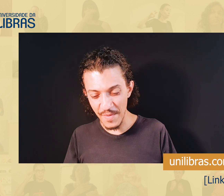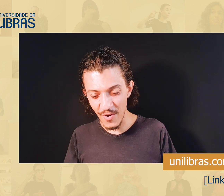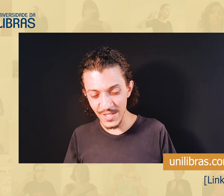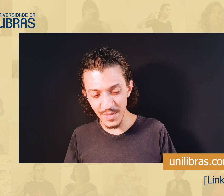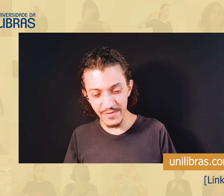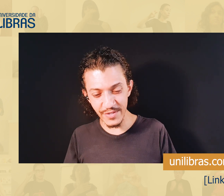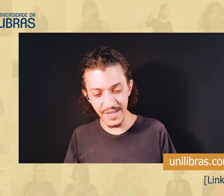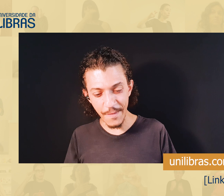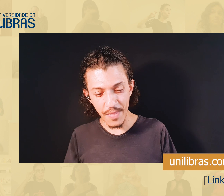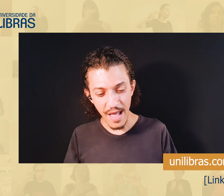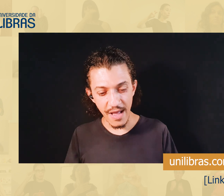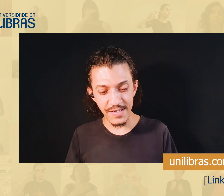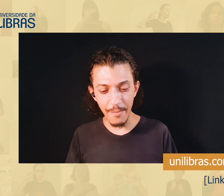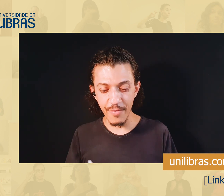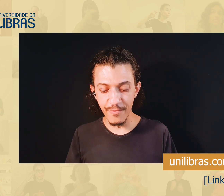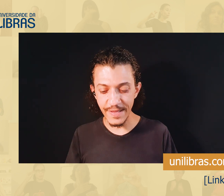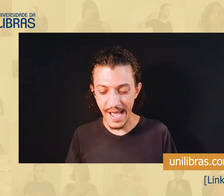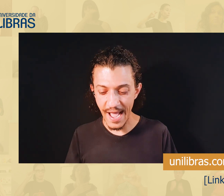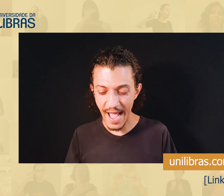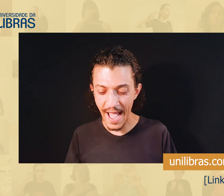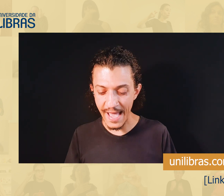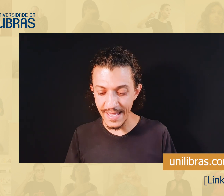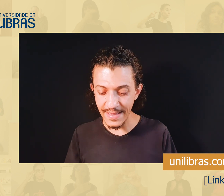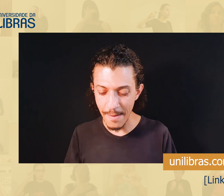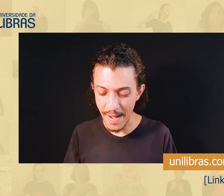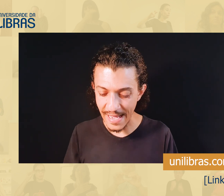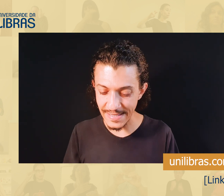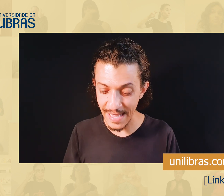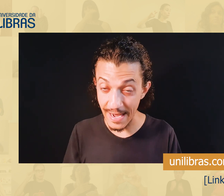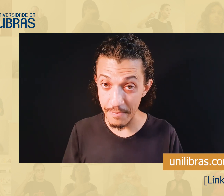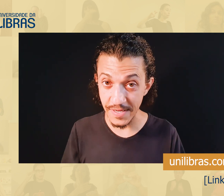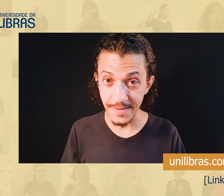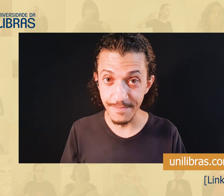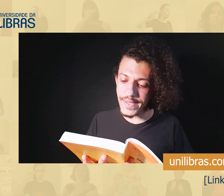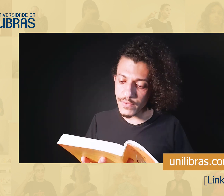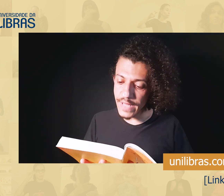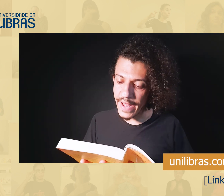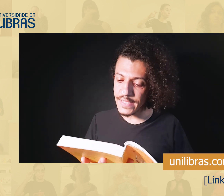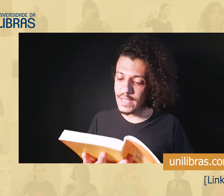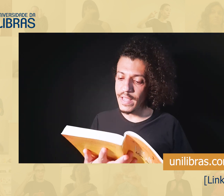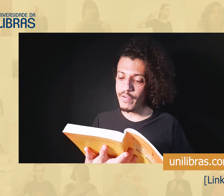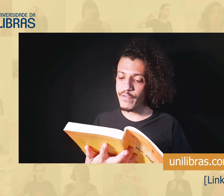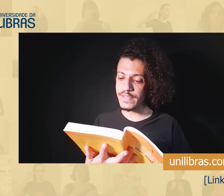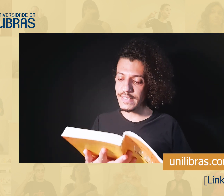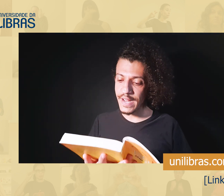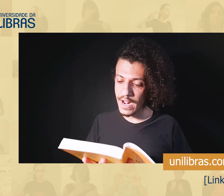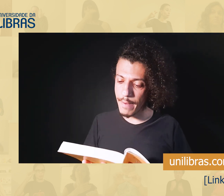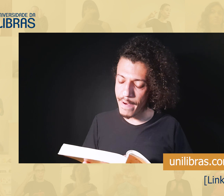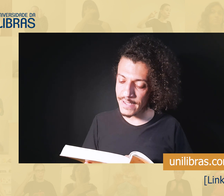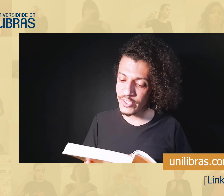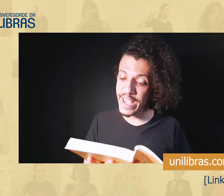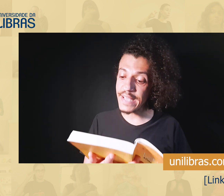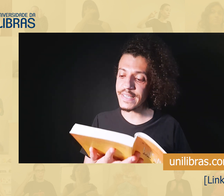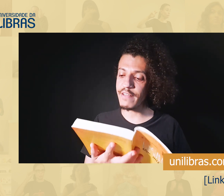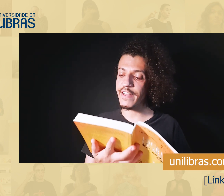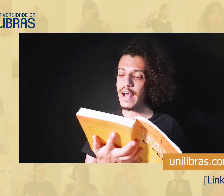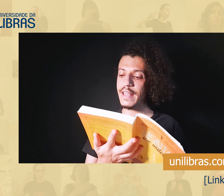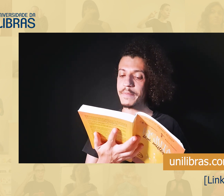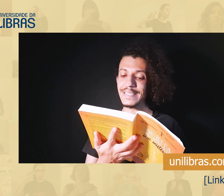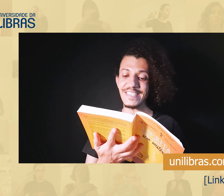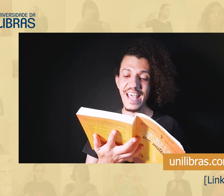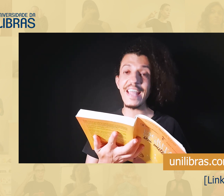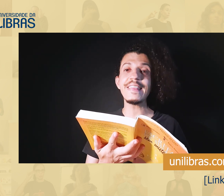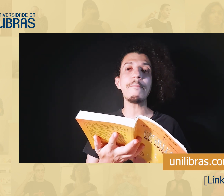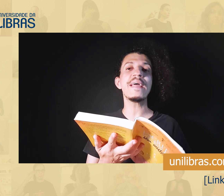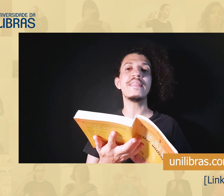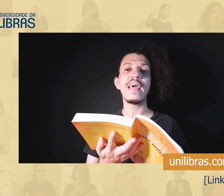uma forma ótima de você, se aprofundar ainda mais na libras. Para estudar esse livro, você será capaz de escrever a